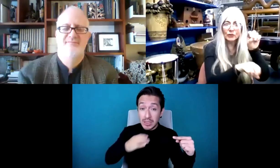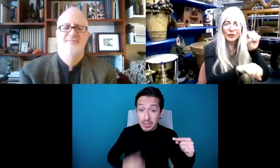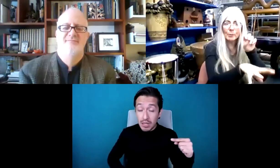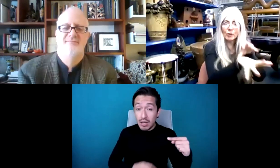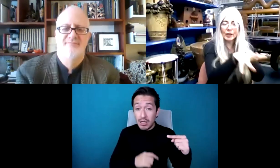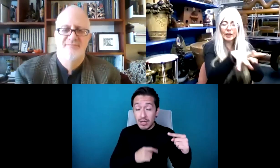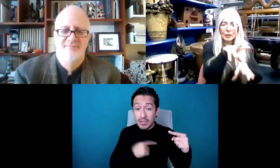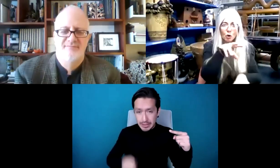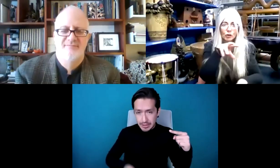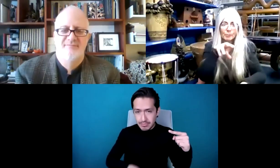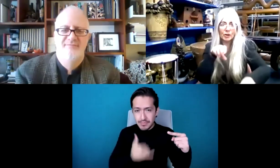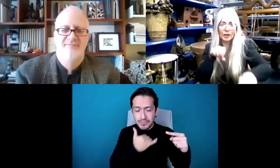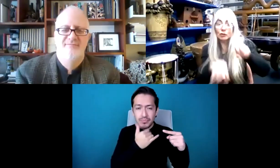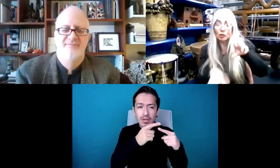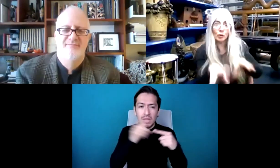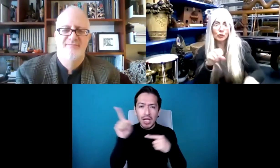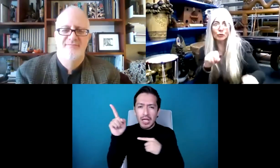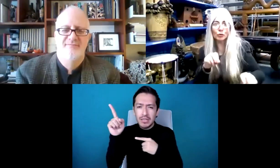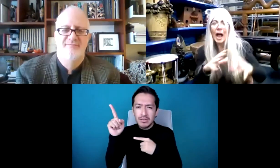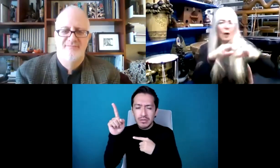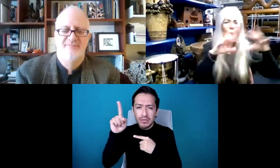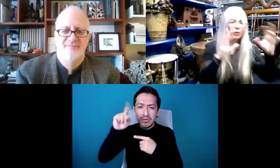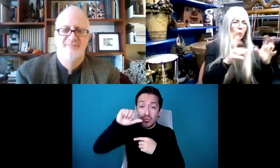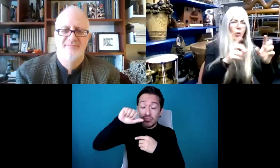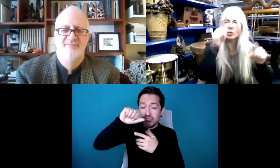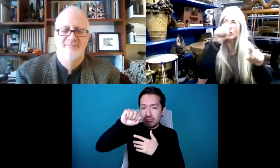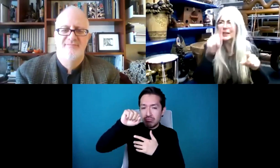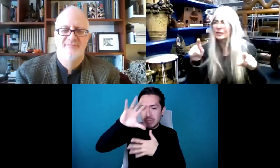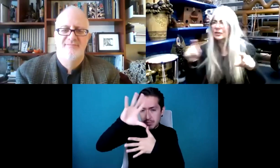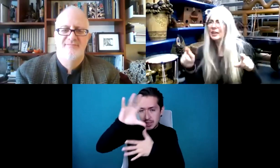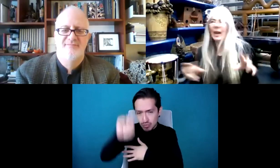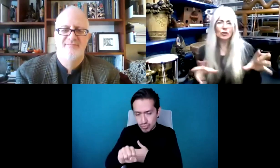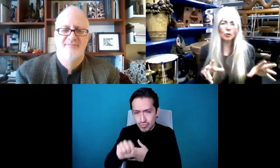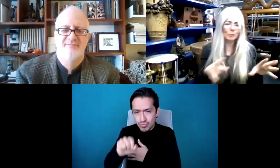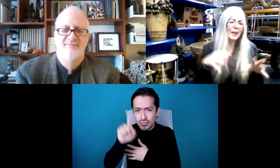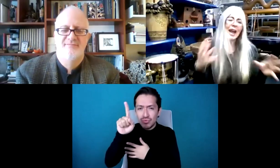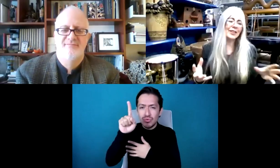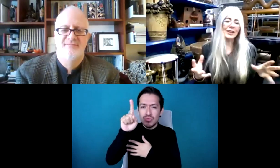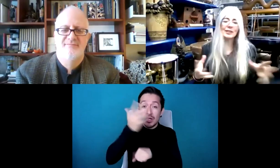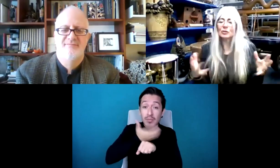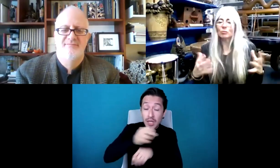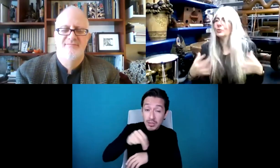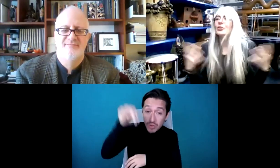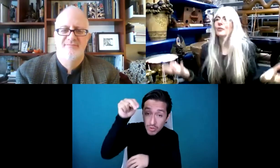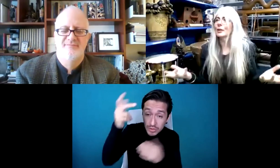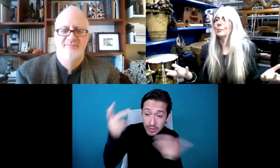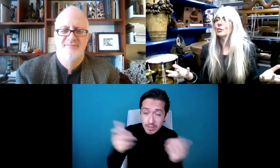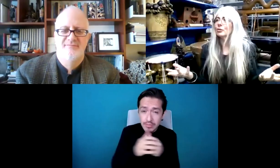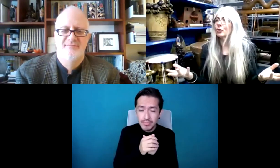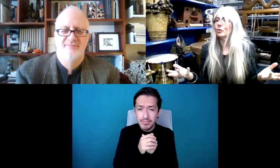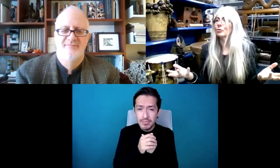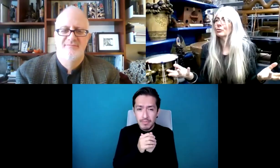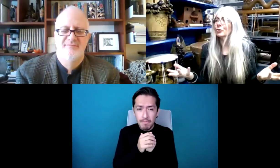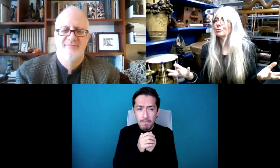Central, en Europa, en Sudamérica, en América del Norte? Entonces, ¿Cómo estaba conectado